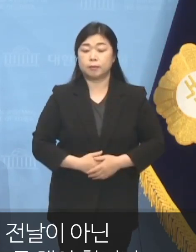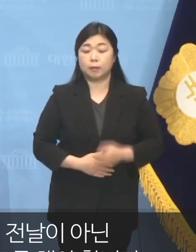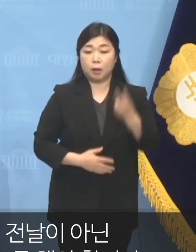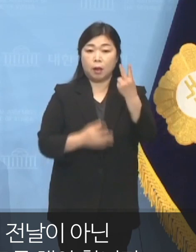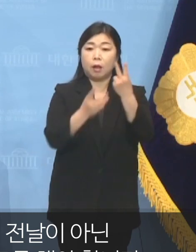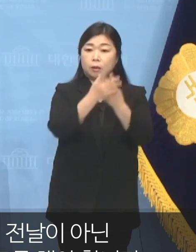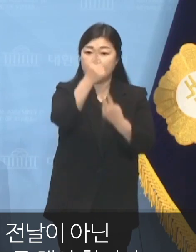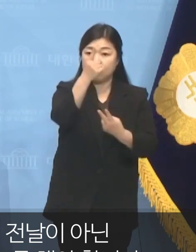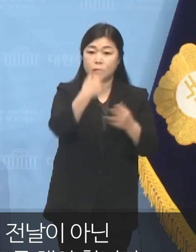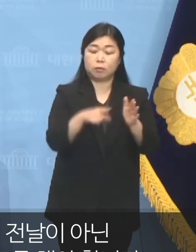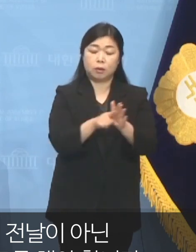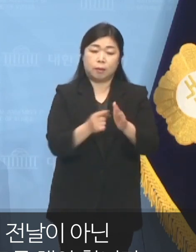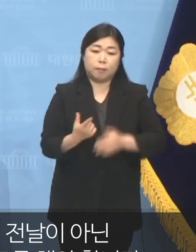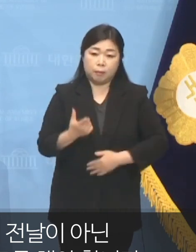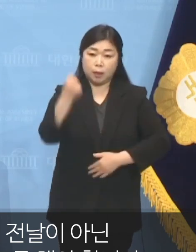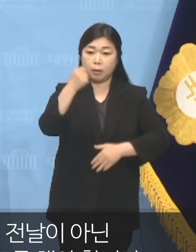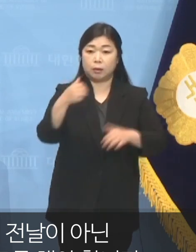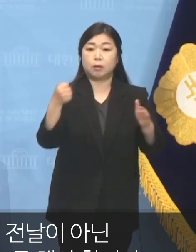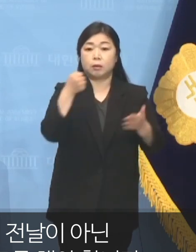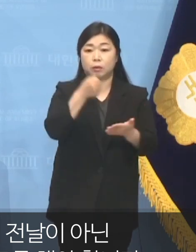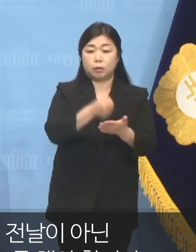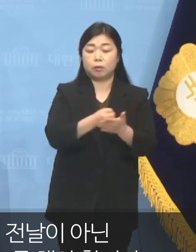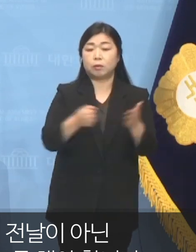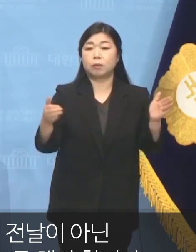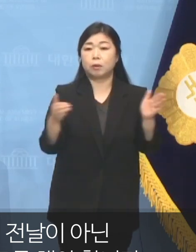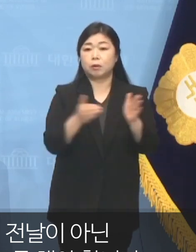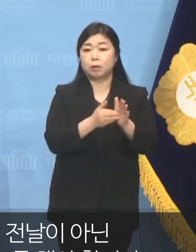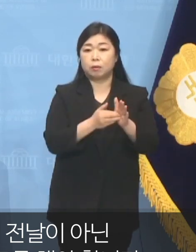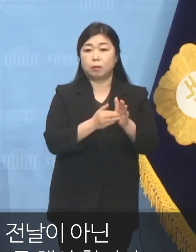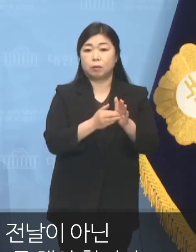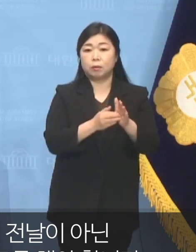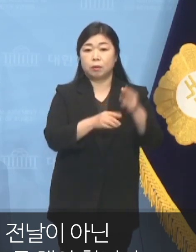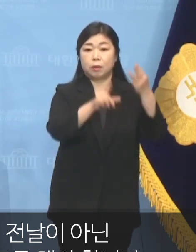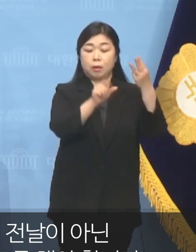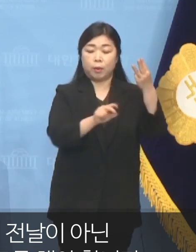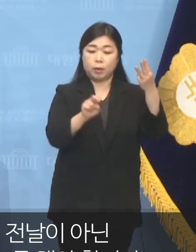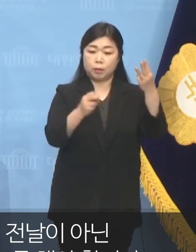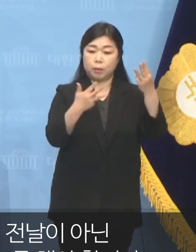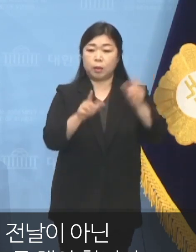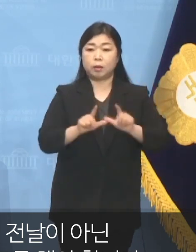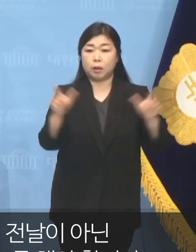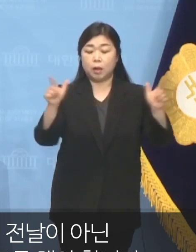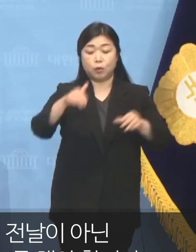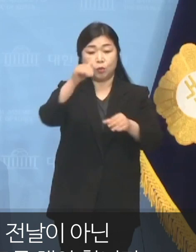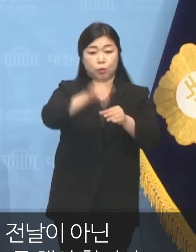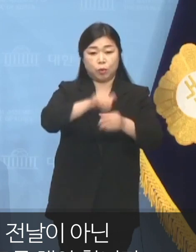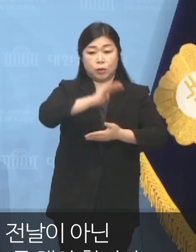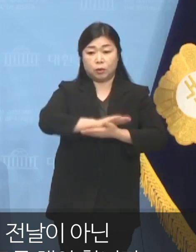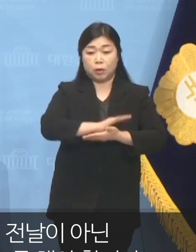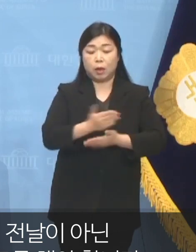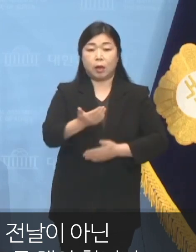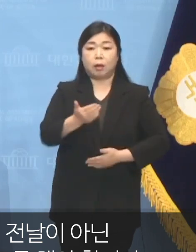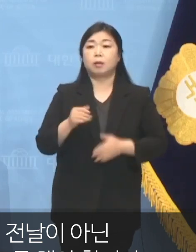단일화를 조속히 마무리 지어 28일 투표용지 인쇄 전날이 아닌